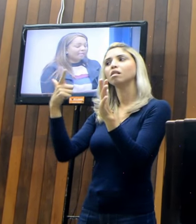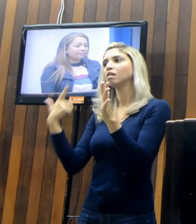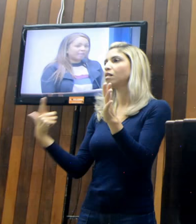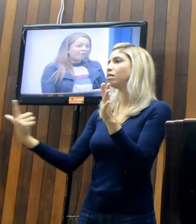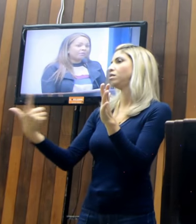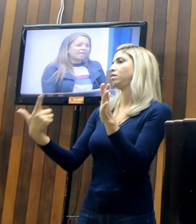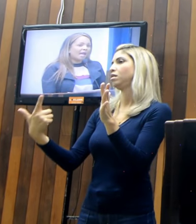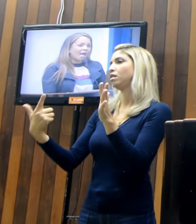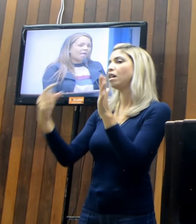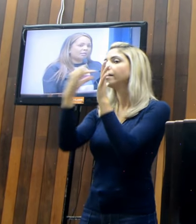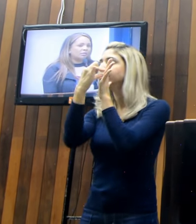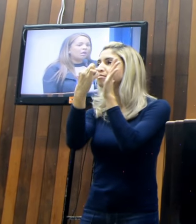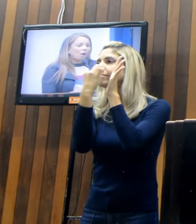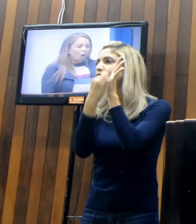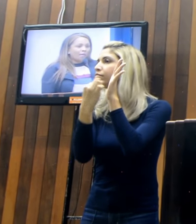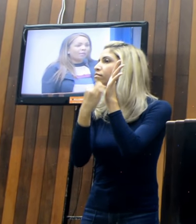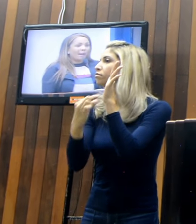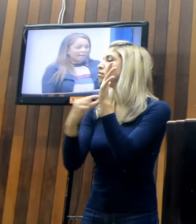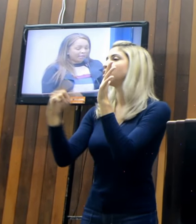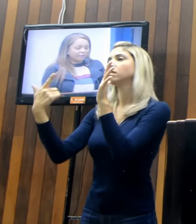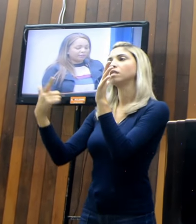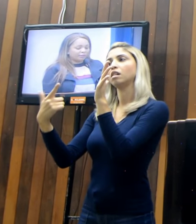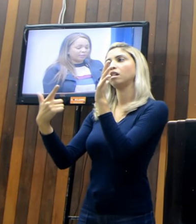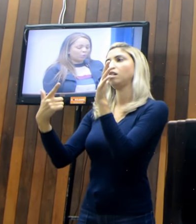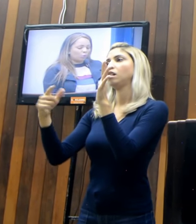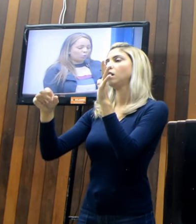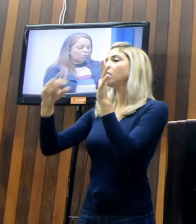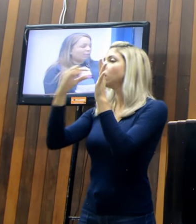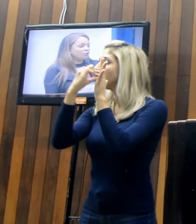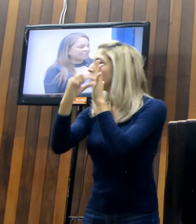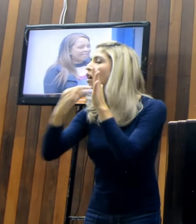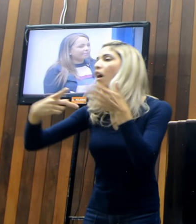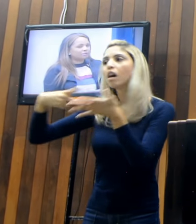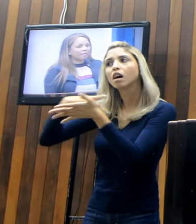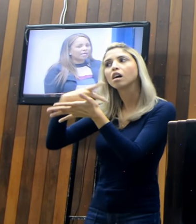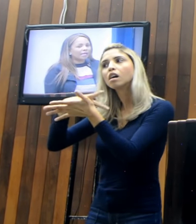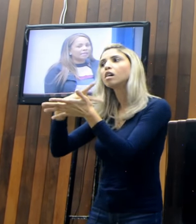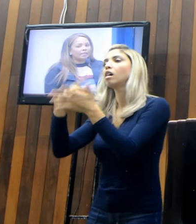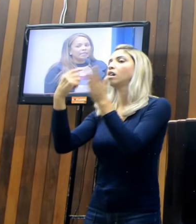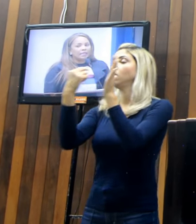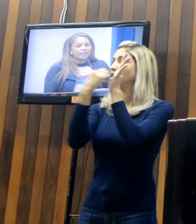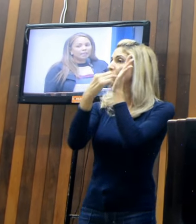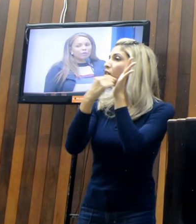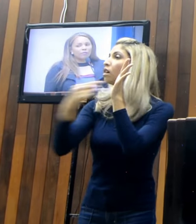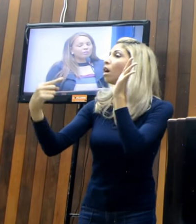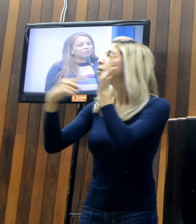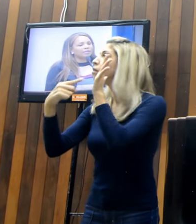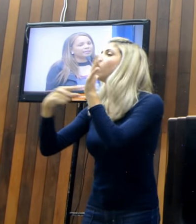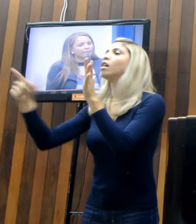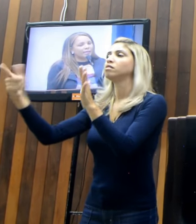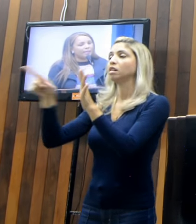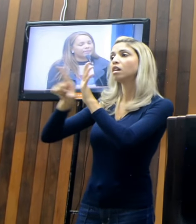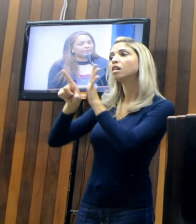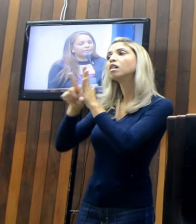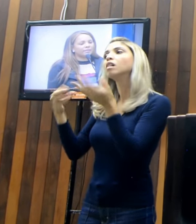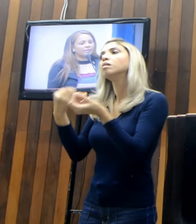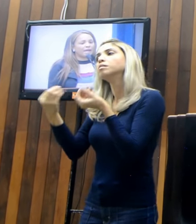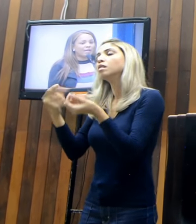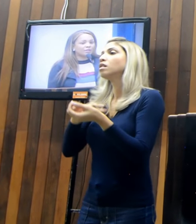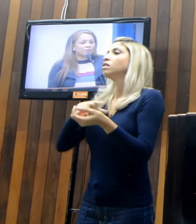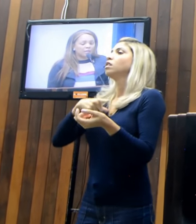parágrafo tal está errado, olha, o parágrafo que você colocou não está dentro da lei, então vamos ter essa